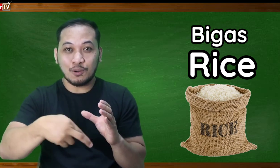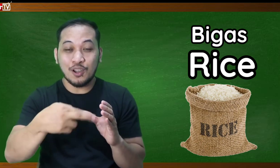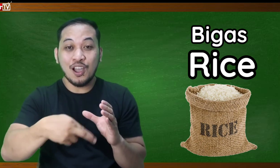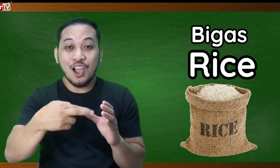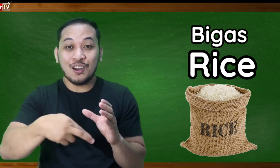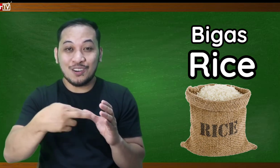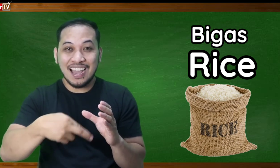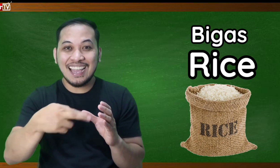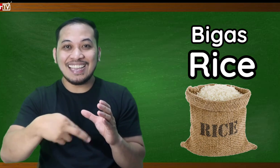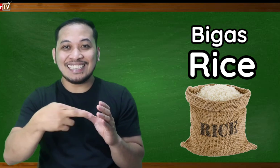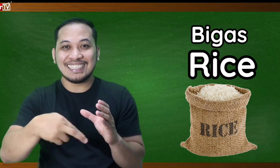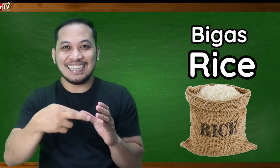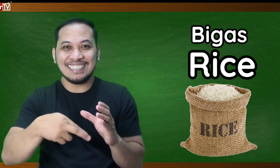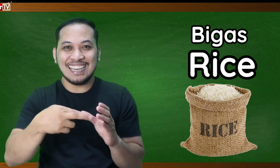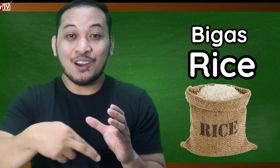po Rice Ayan